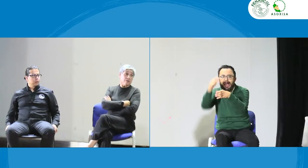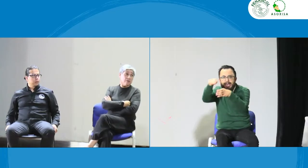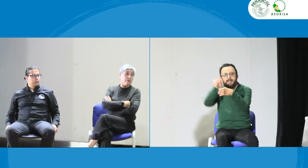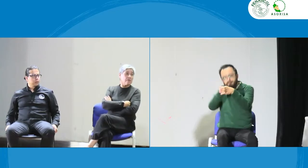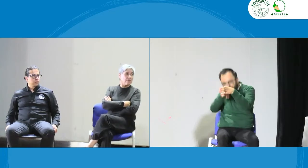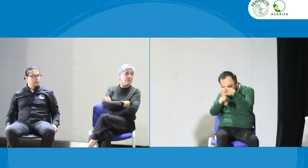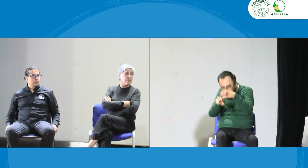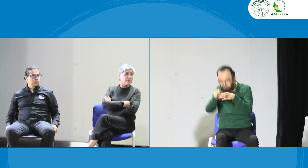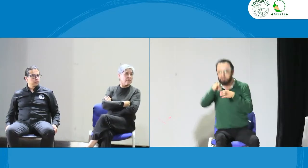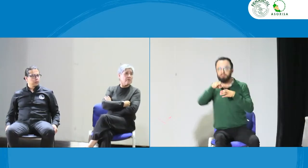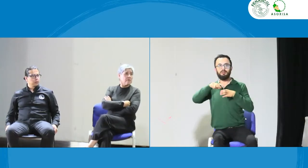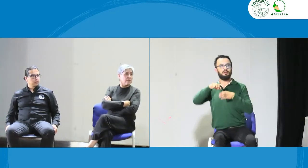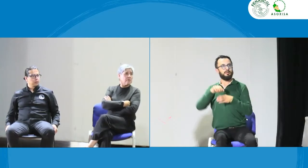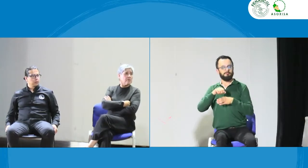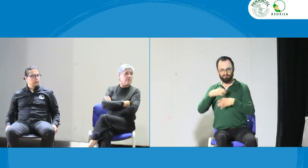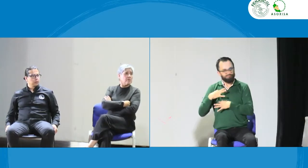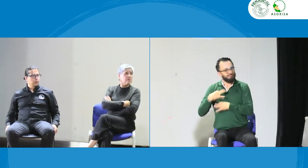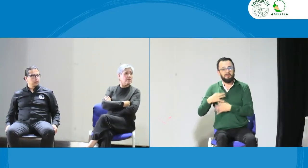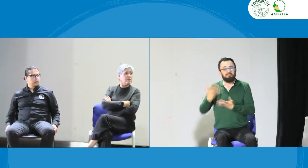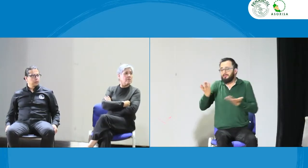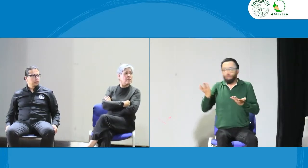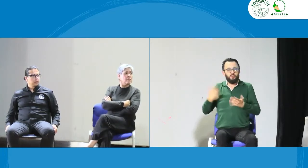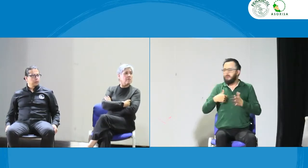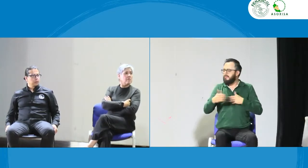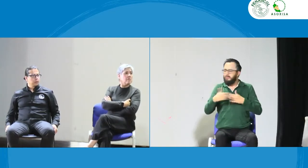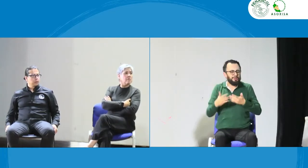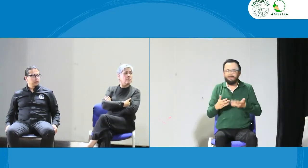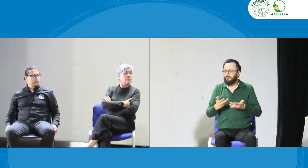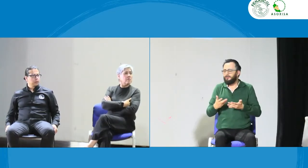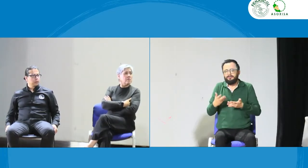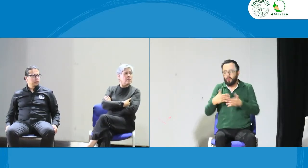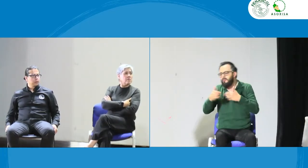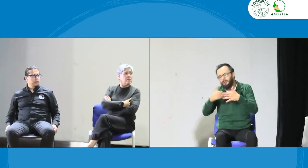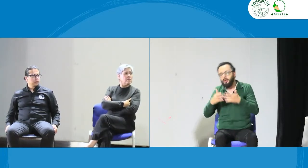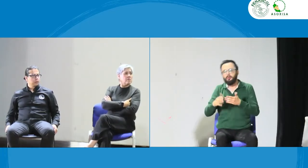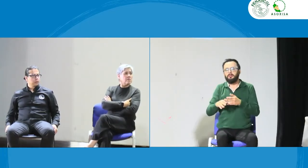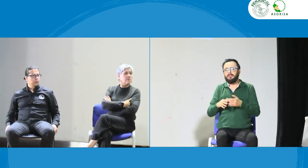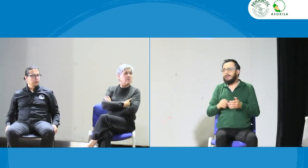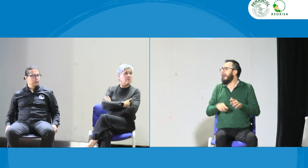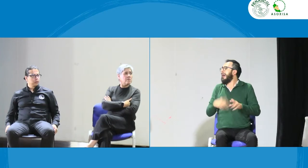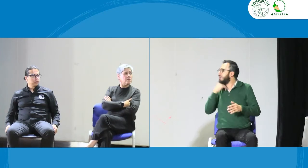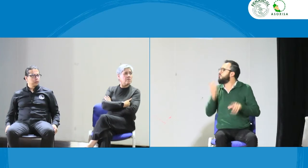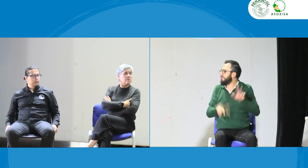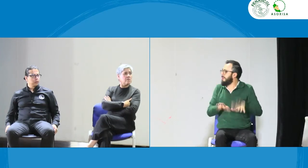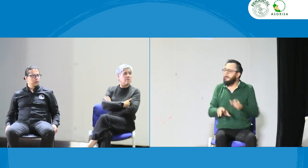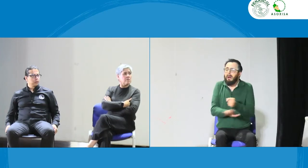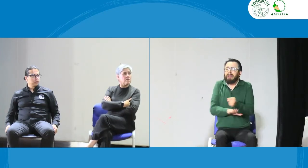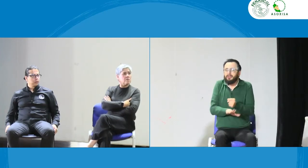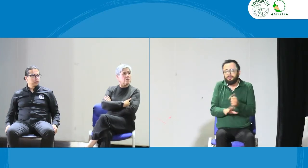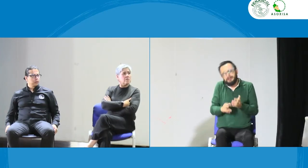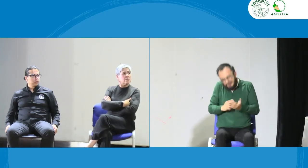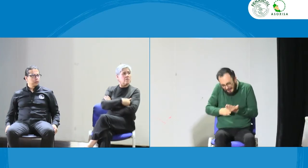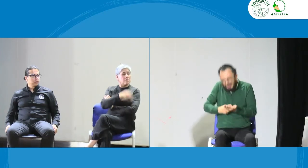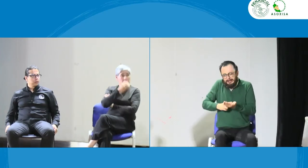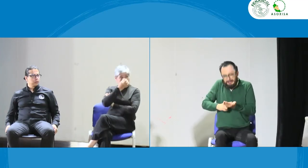allí es donde nosotros estamos, estamos con las asociaciones y también estamos en el voluntariado. Y también